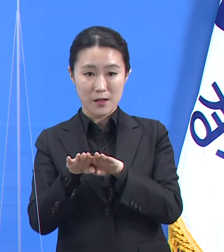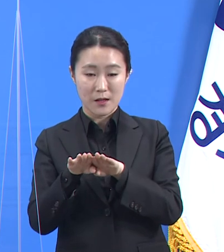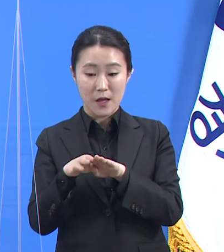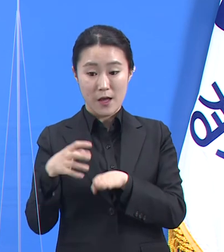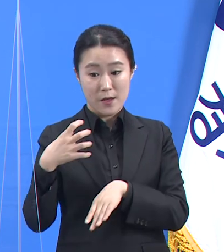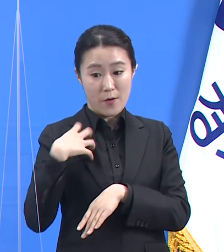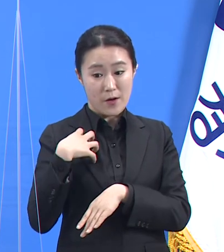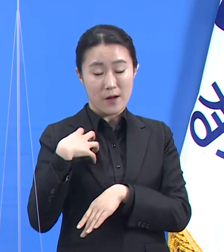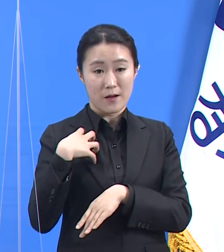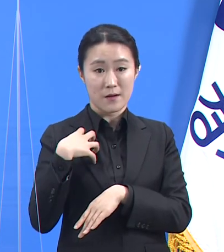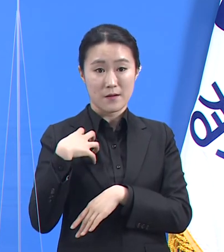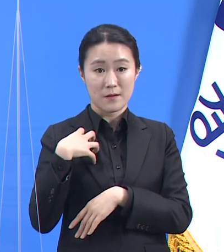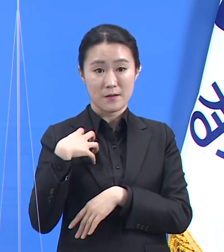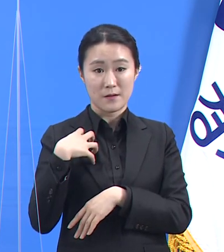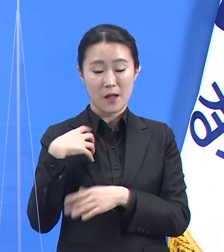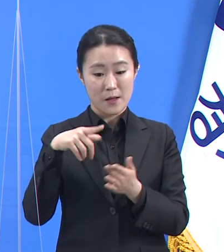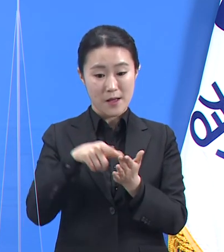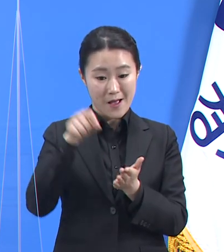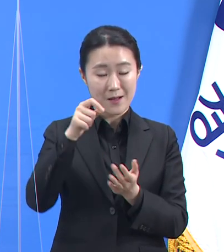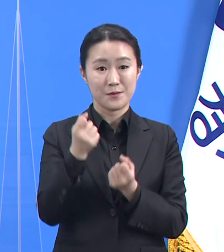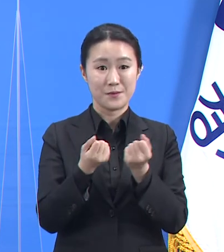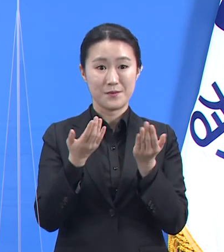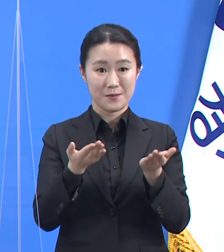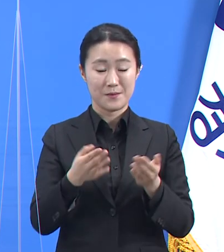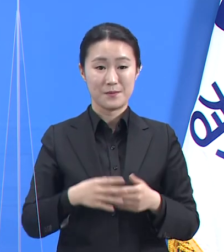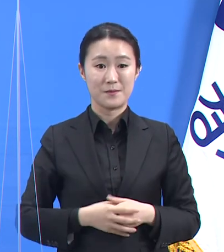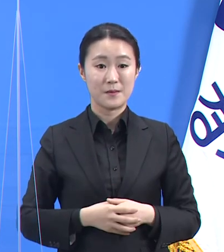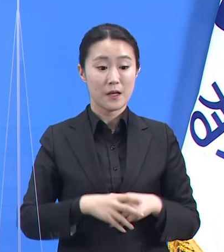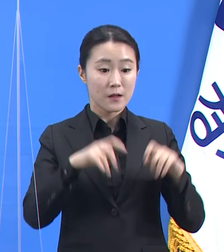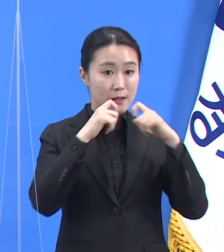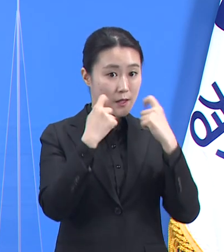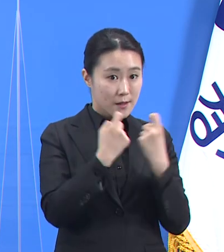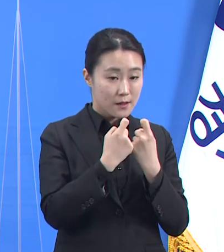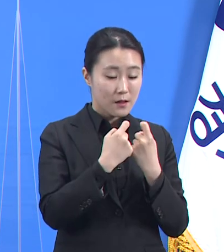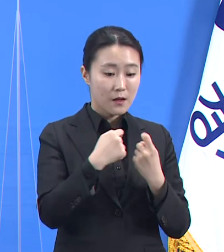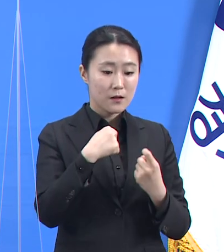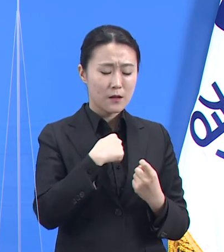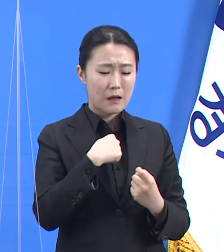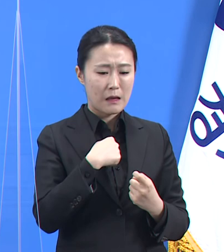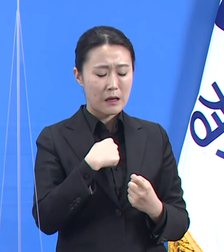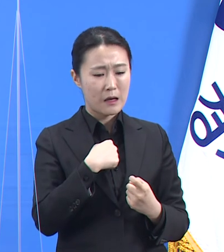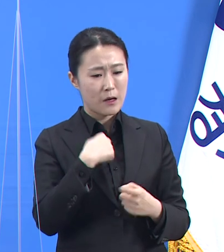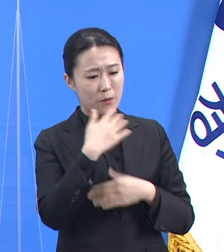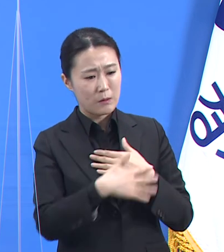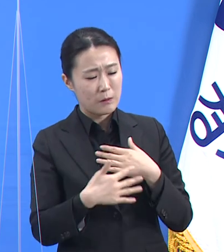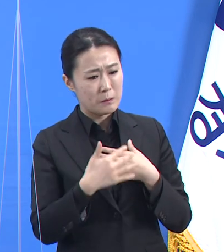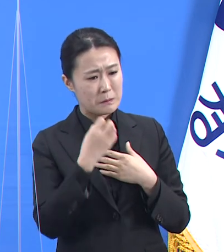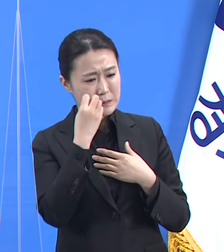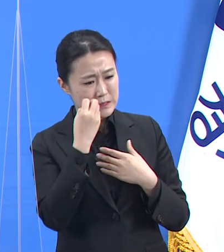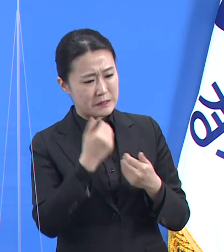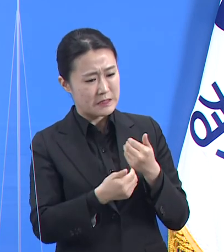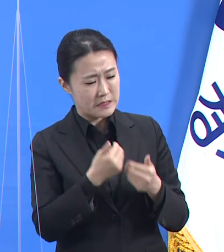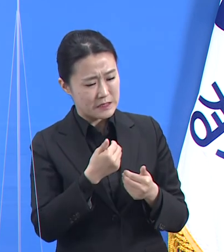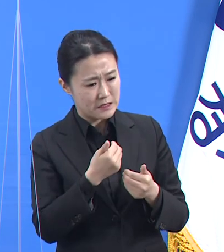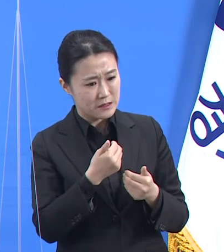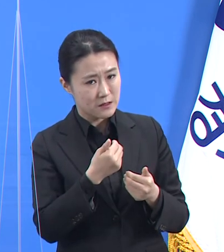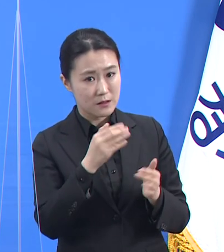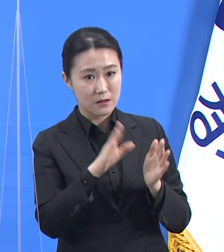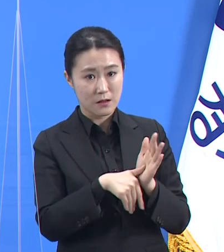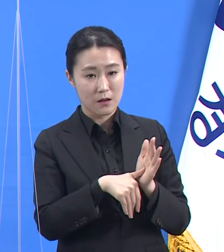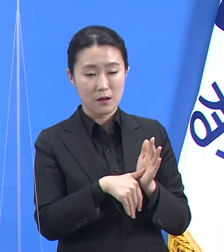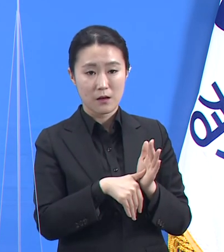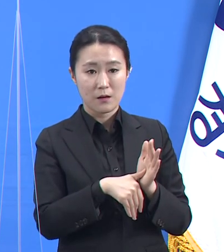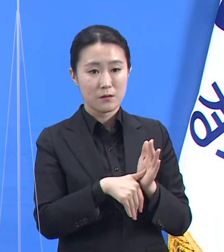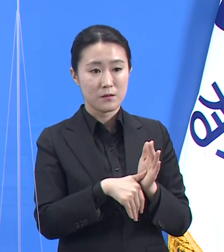정리해 드립니다. 모든 개인은 자신의 증상을 가볍게 여기지 않아야 합니다. 열이 나거나